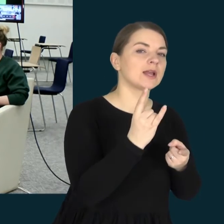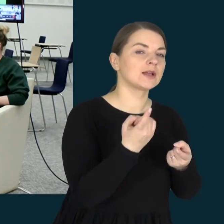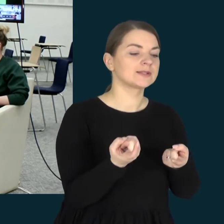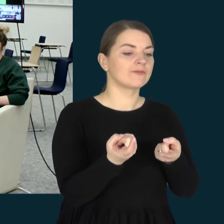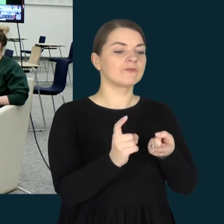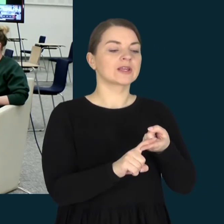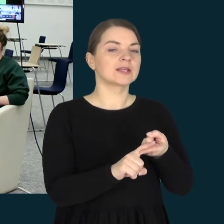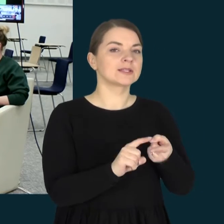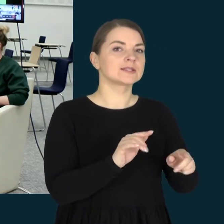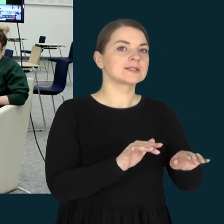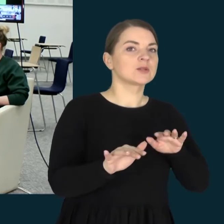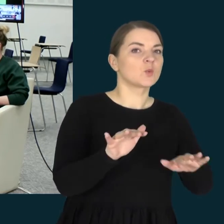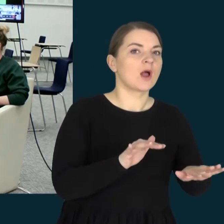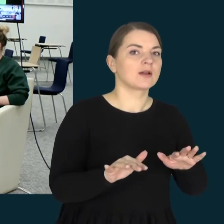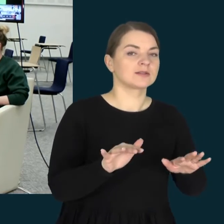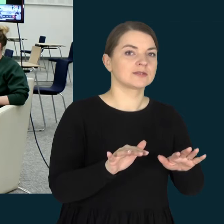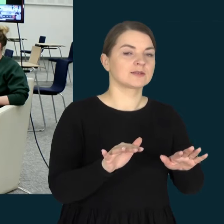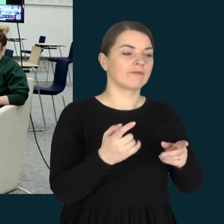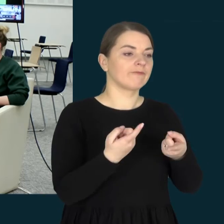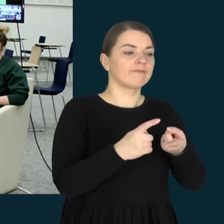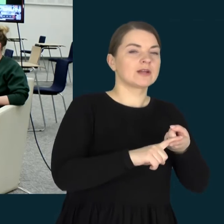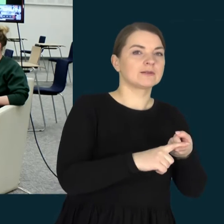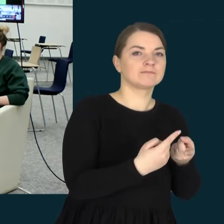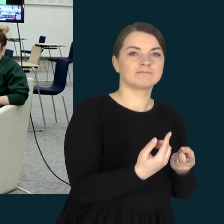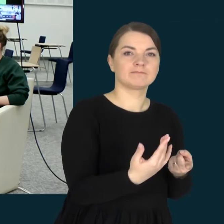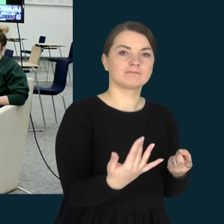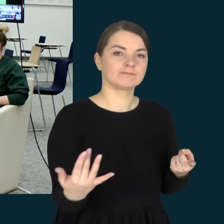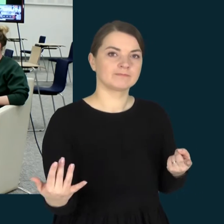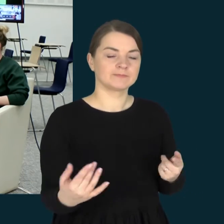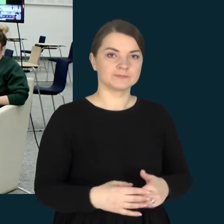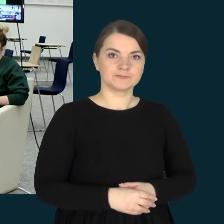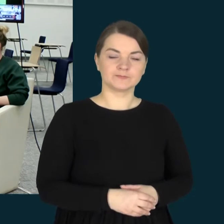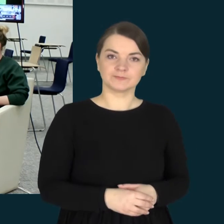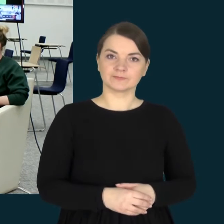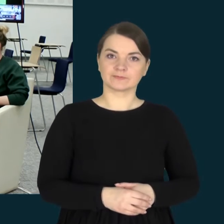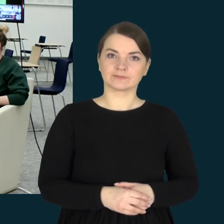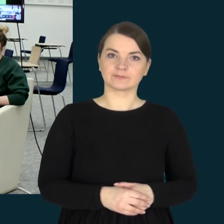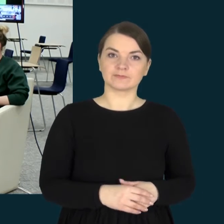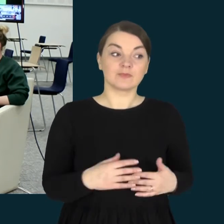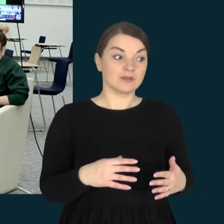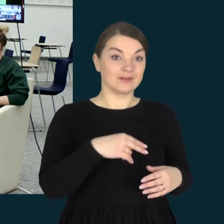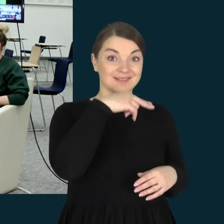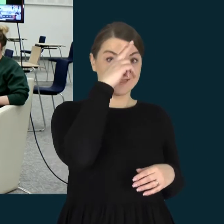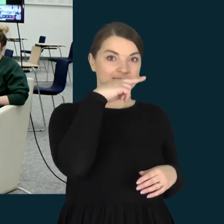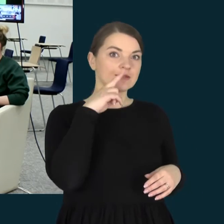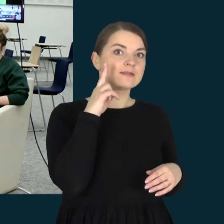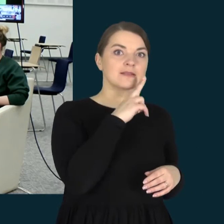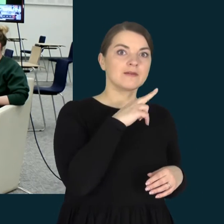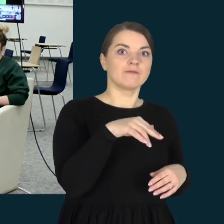situacijos ir bandomas tas tėvų